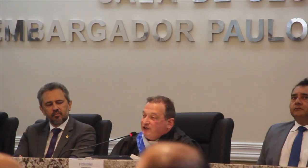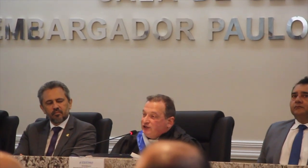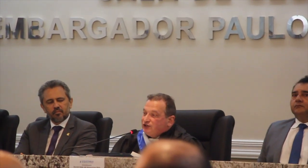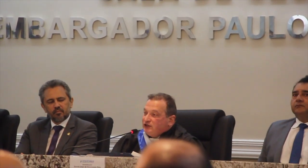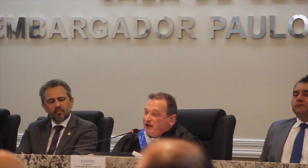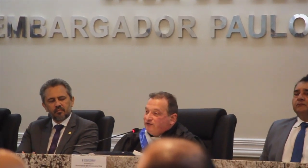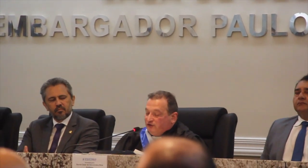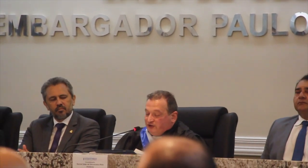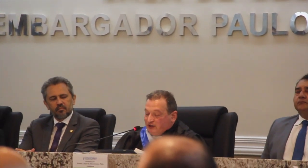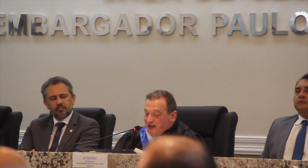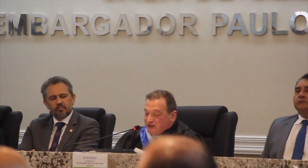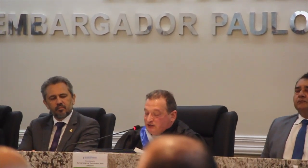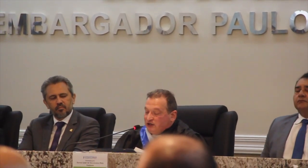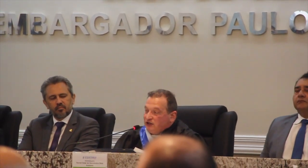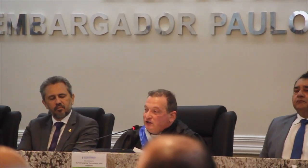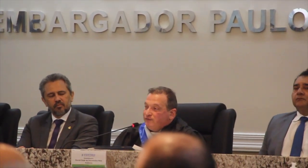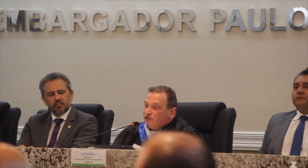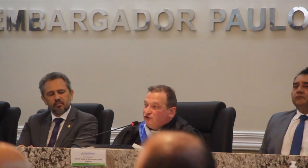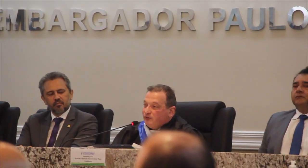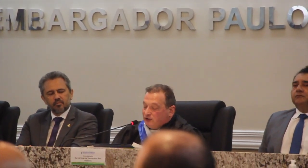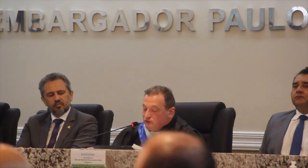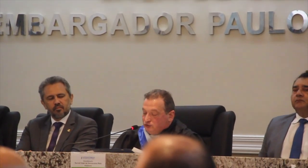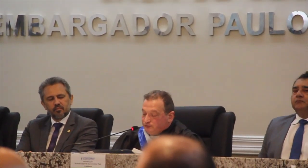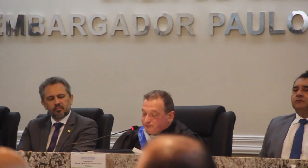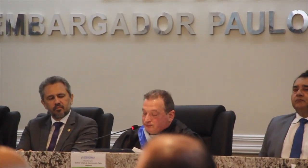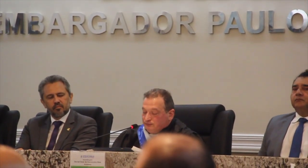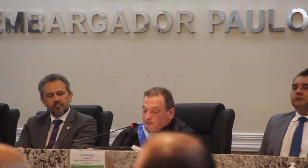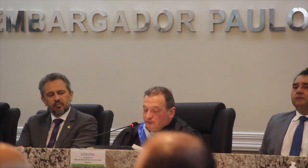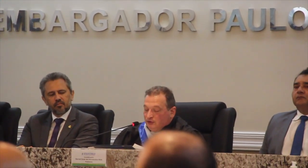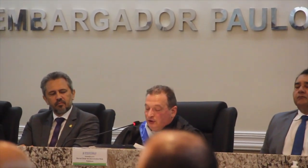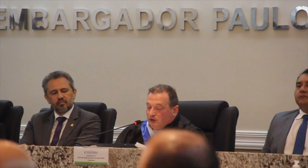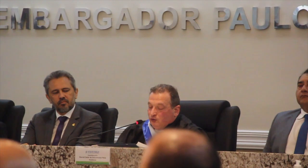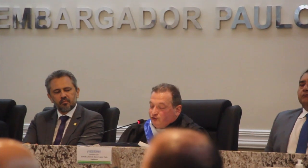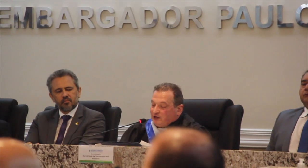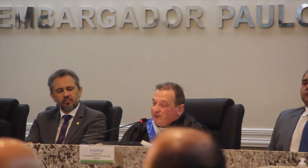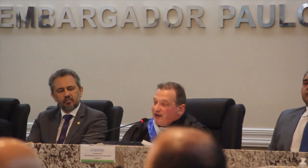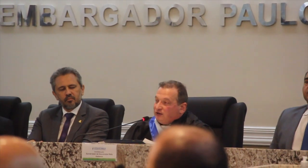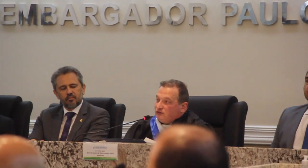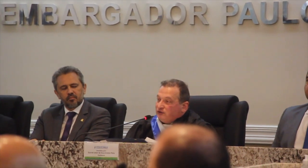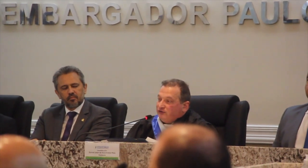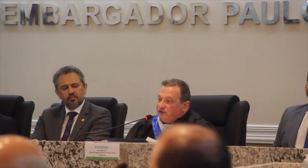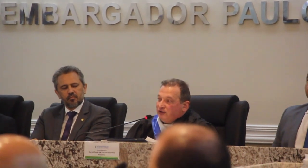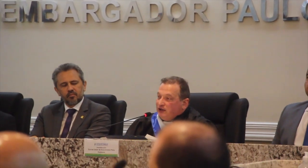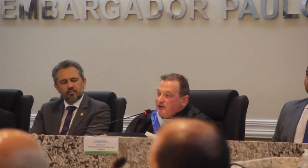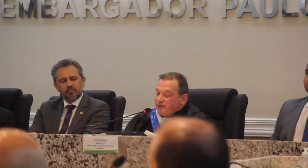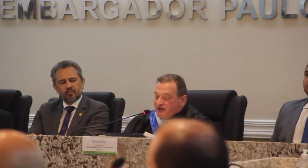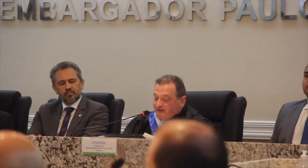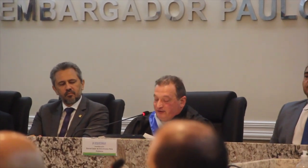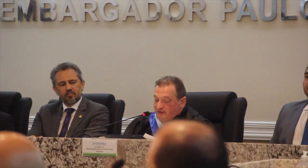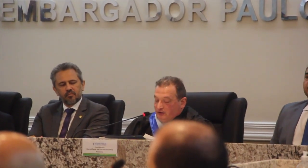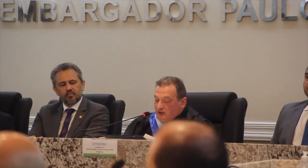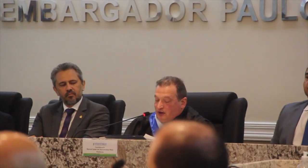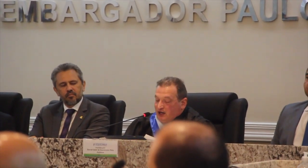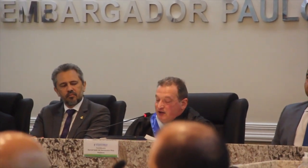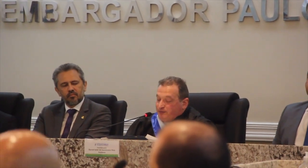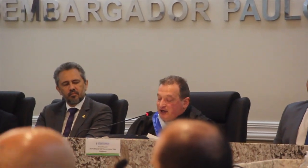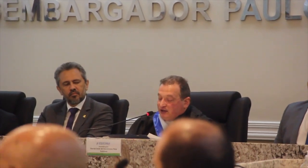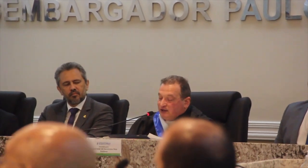que afligem a sociedade e sobretudo os trabalhadores empresas